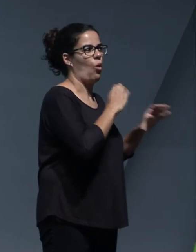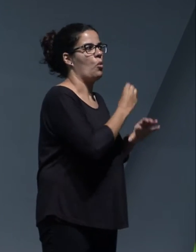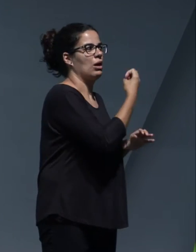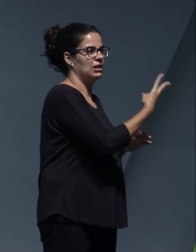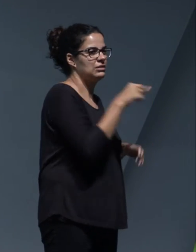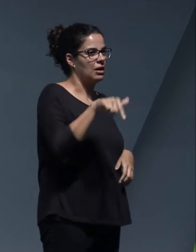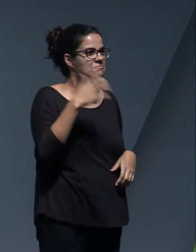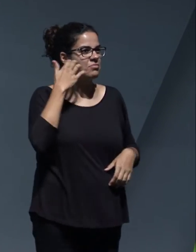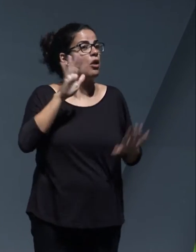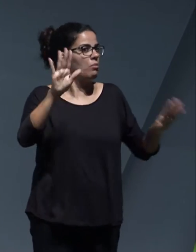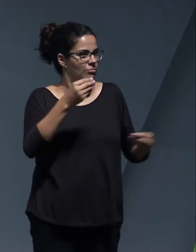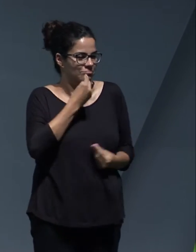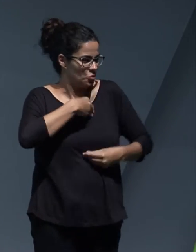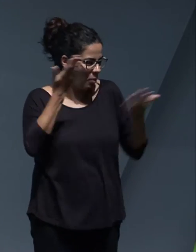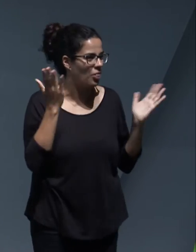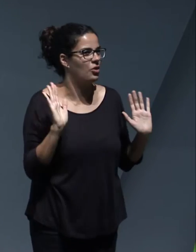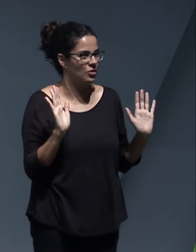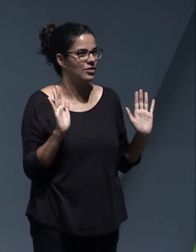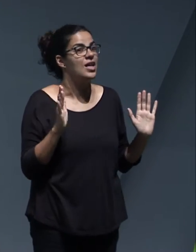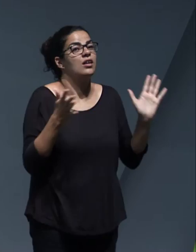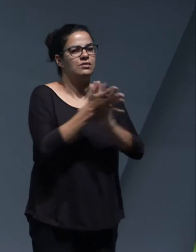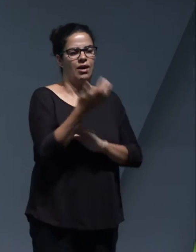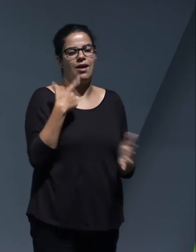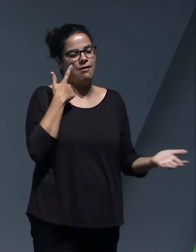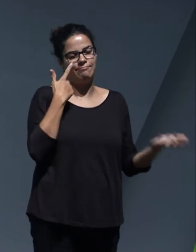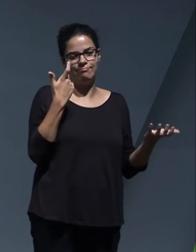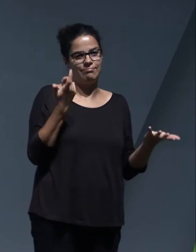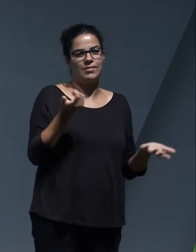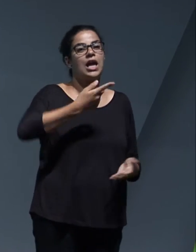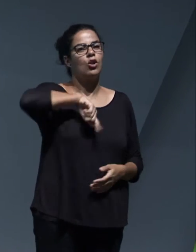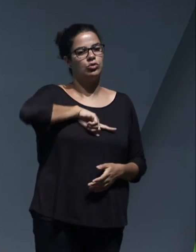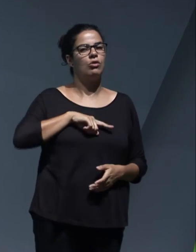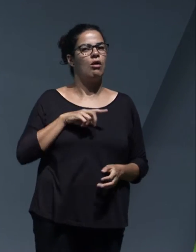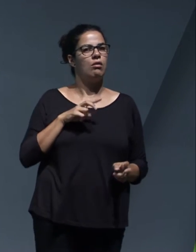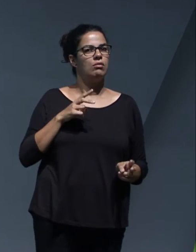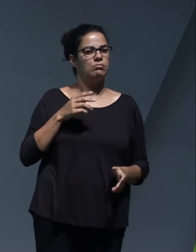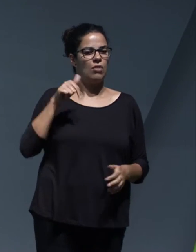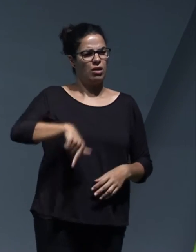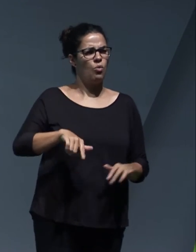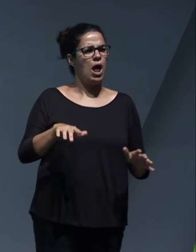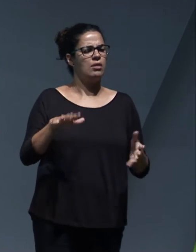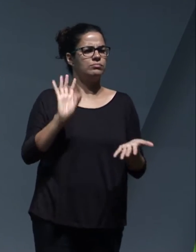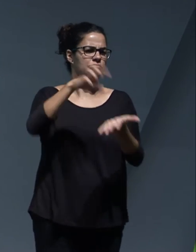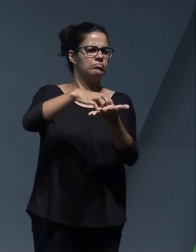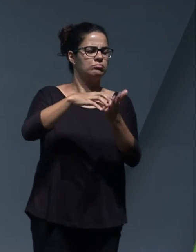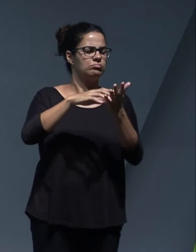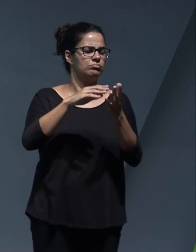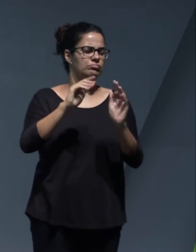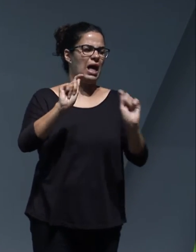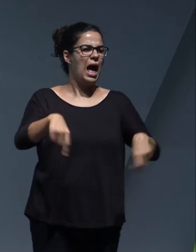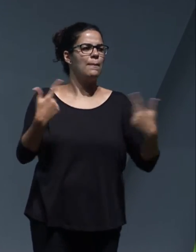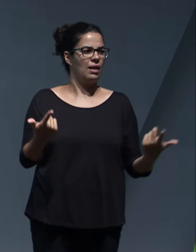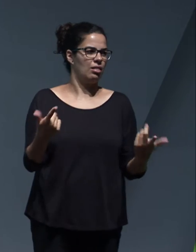pero eso es una prueba de que nosotros nos sentimos orgullosos del complejo ambiental de Tenerife, el otro día hablando con la alcaldesa,